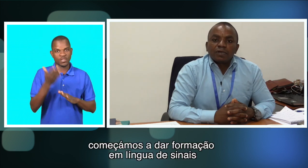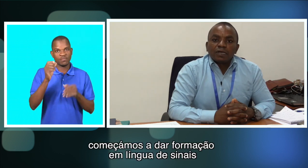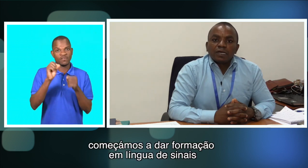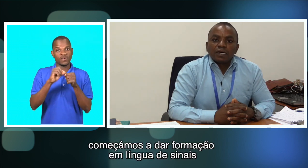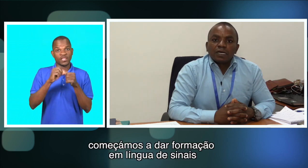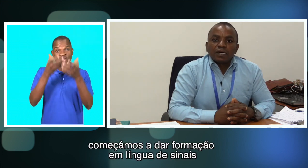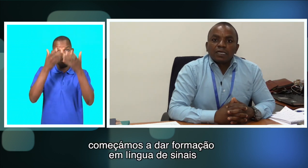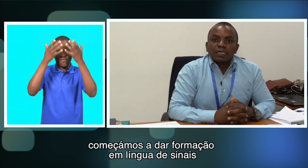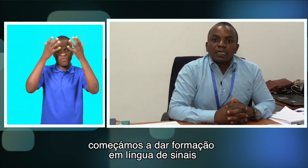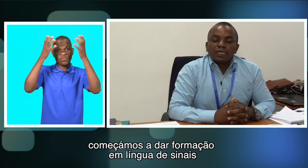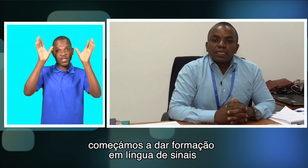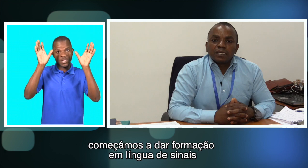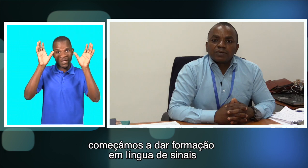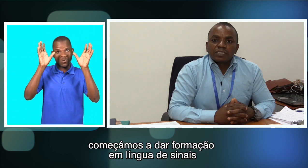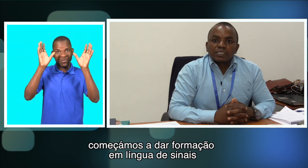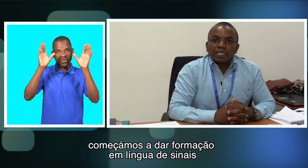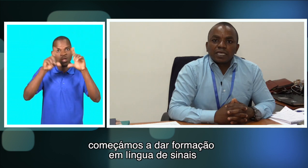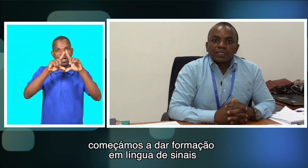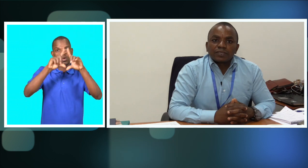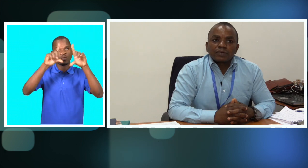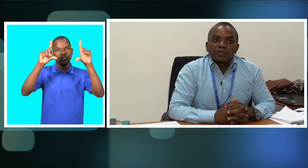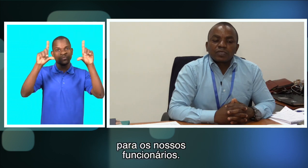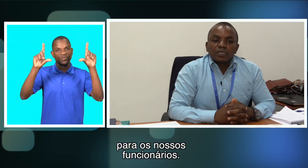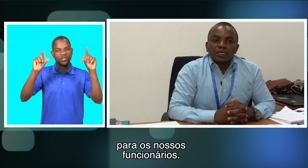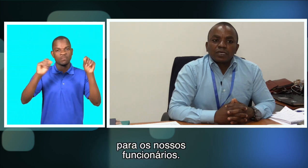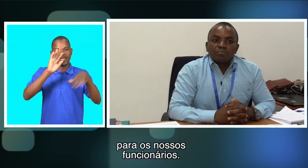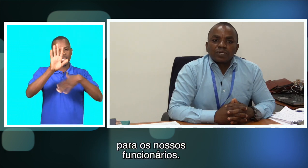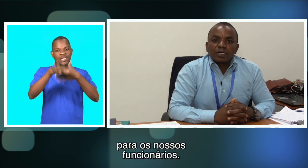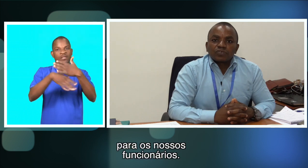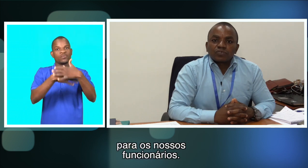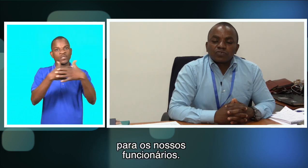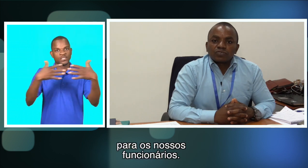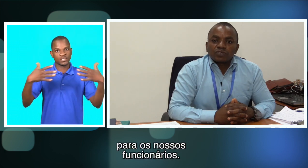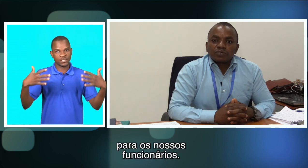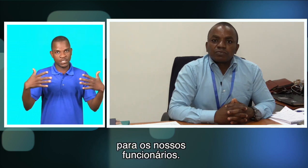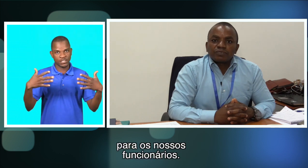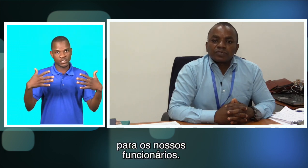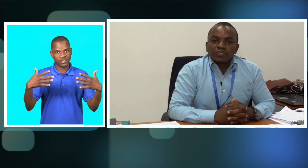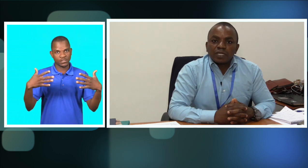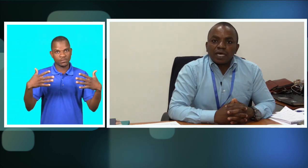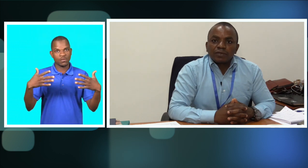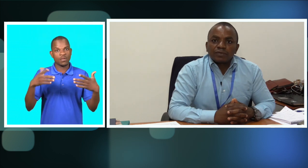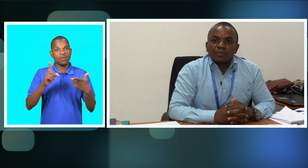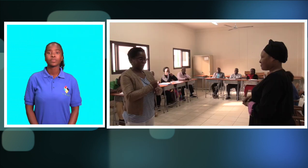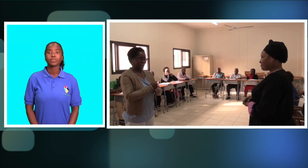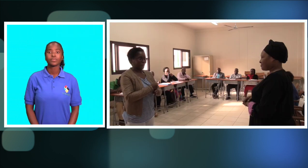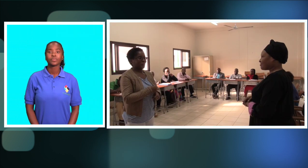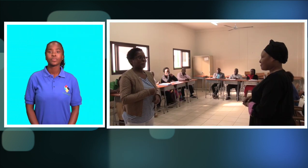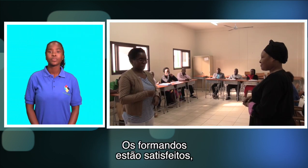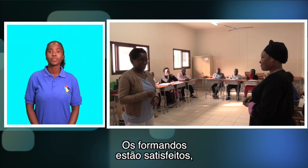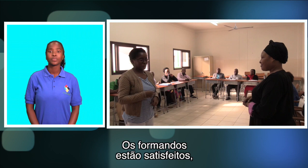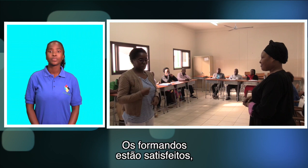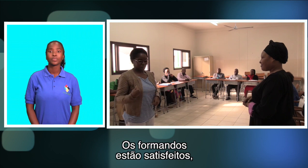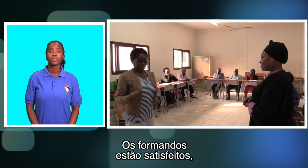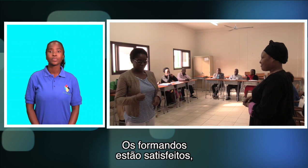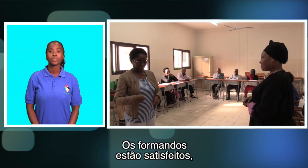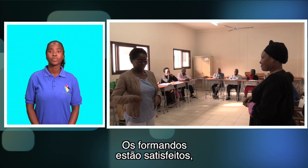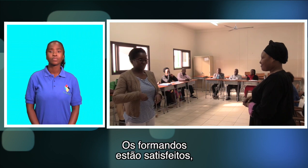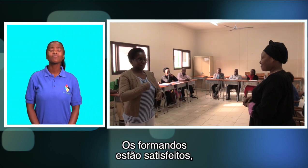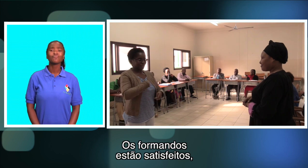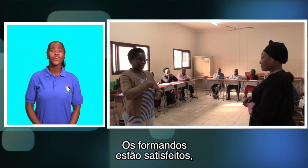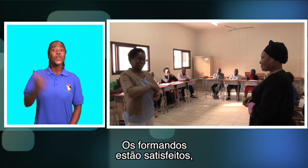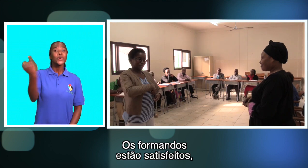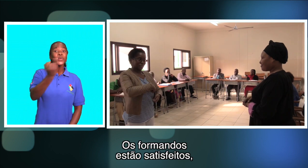em língua de sinais Para os nossos funcionários Os formados estão